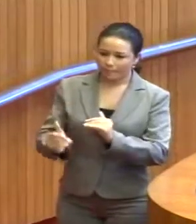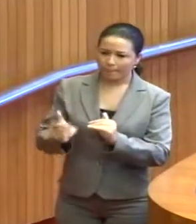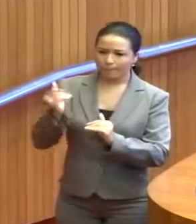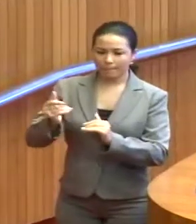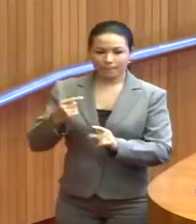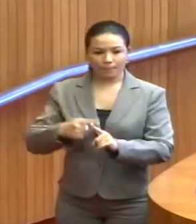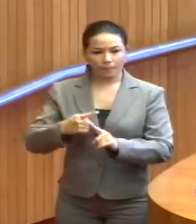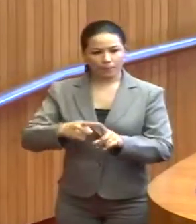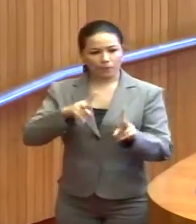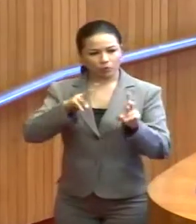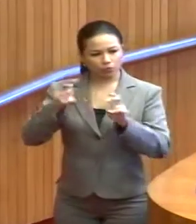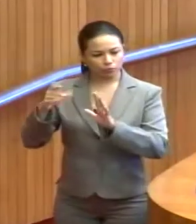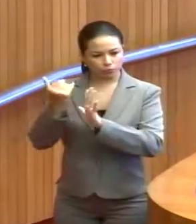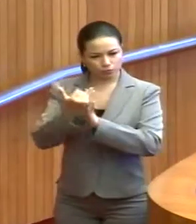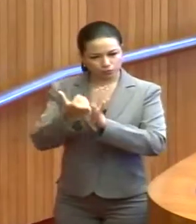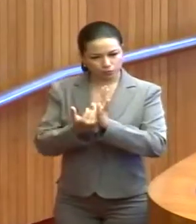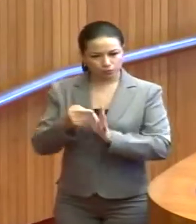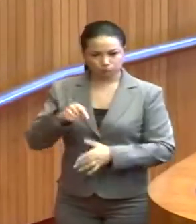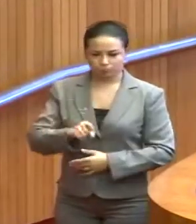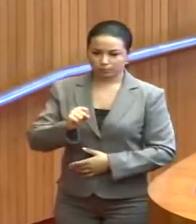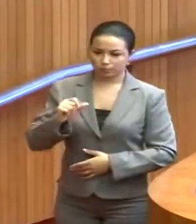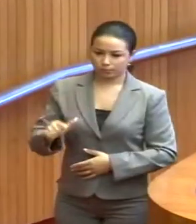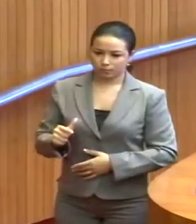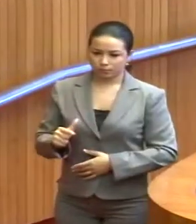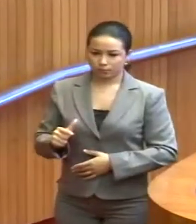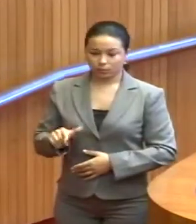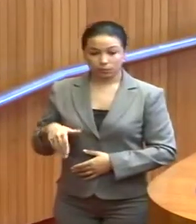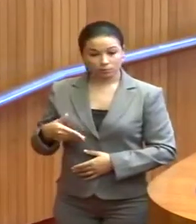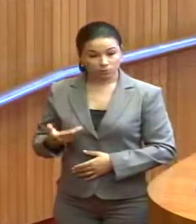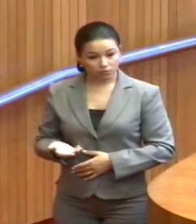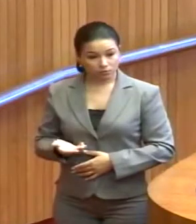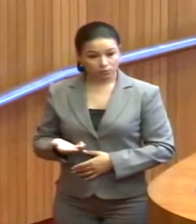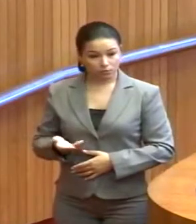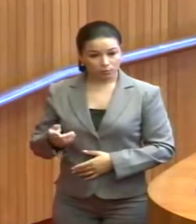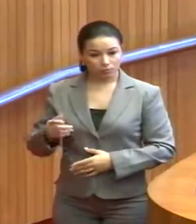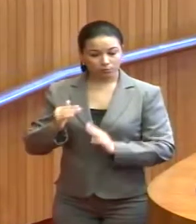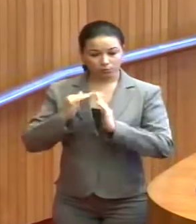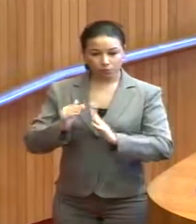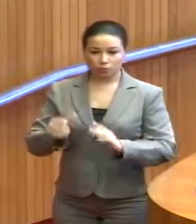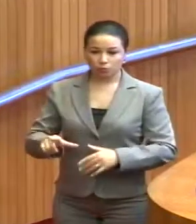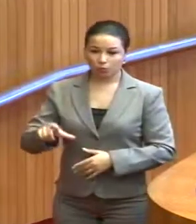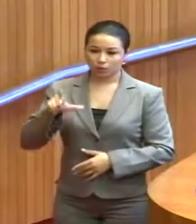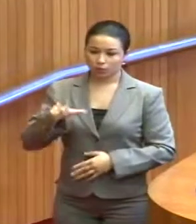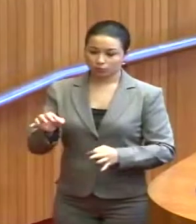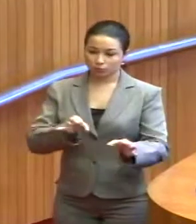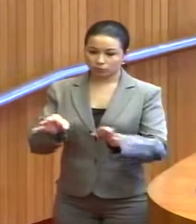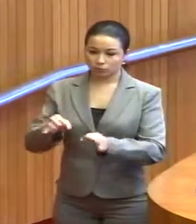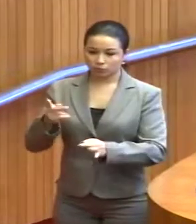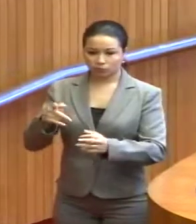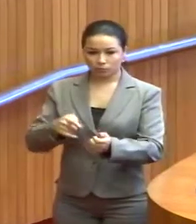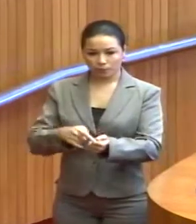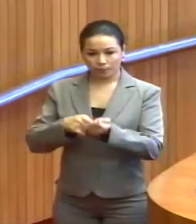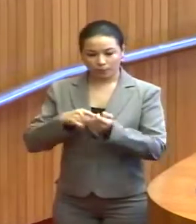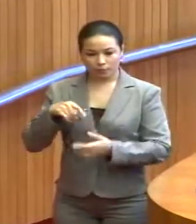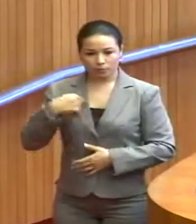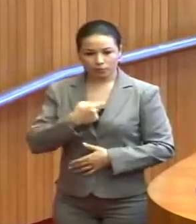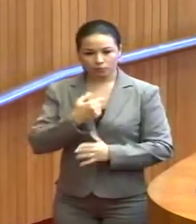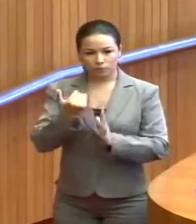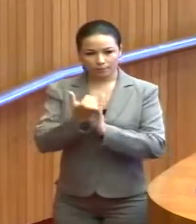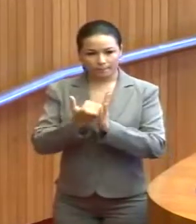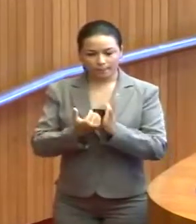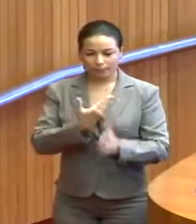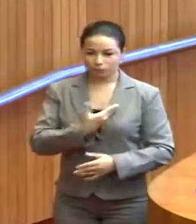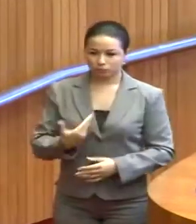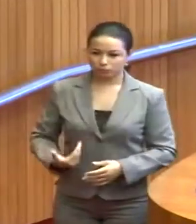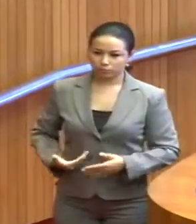por um conteúdo programático para São Luís. Tanto que nos pediu, antes de definir o seu apoio, o nosso plano de